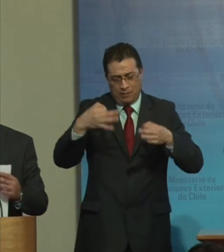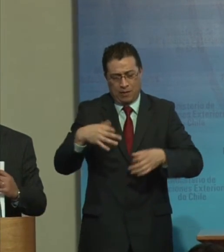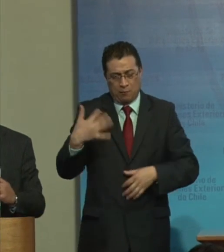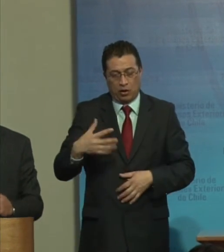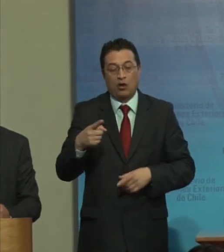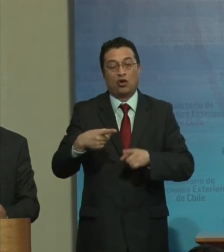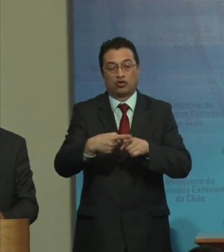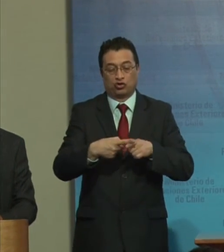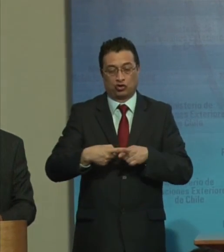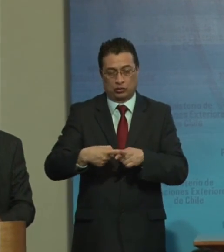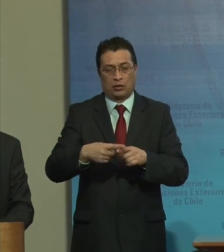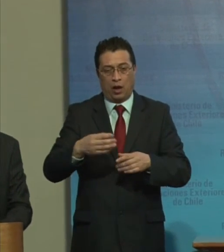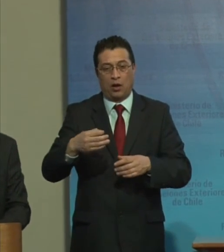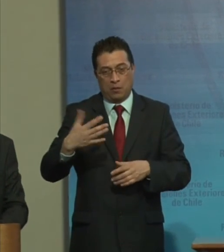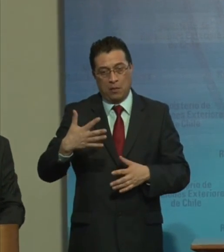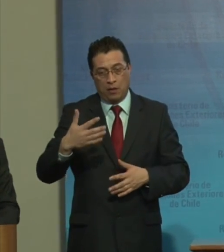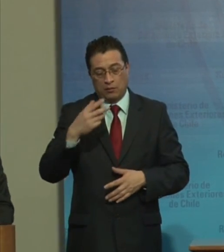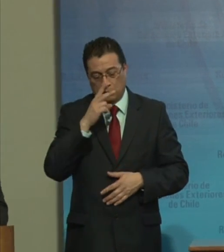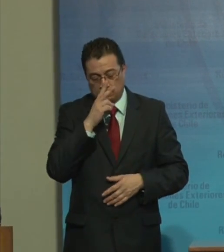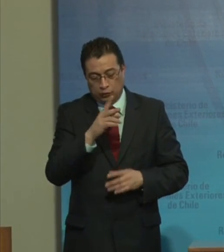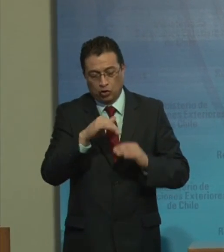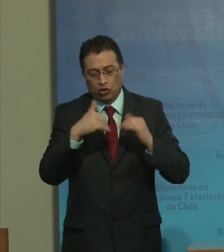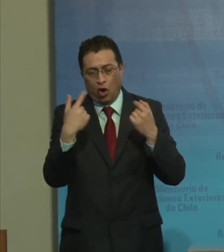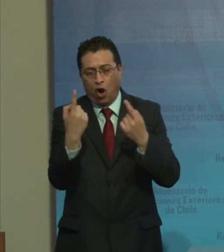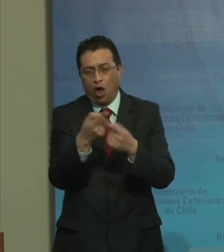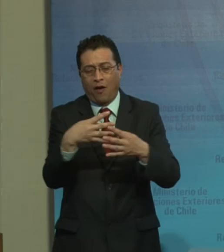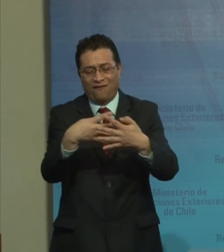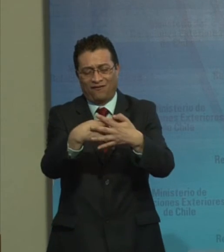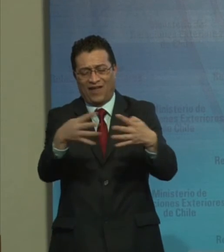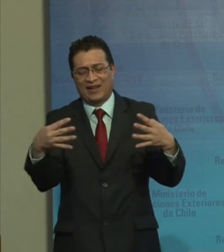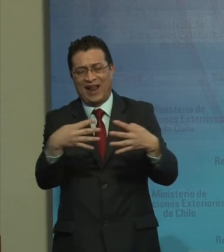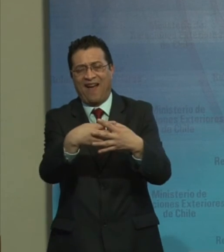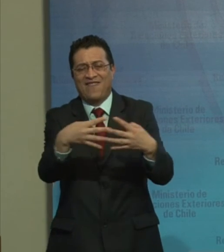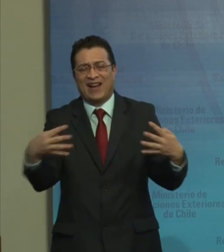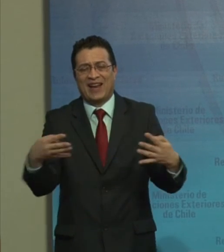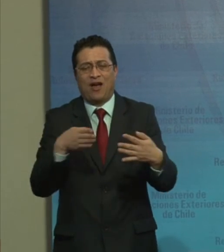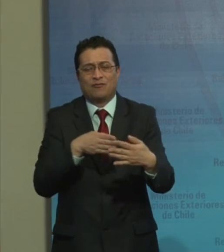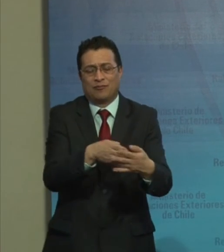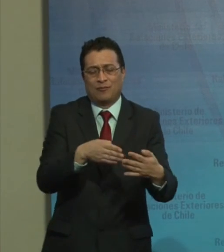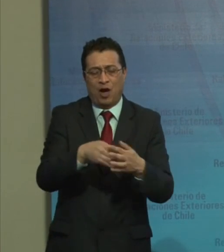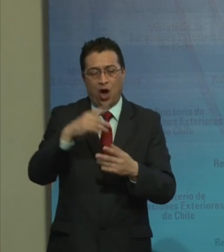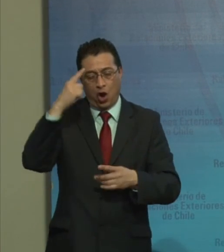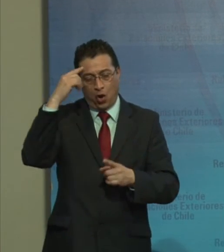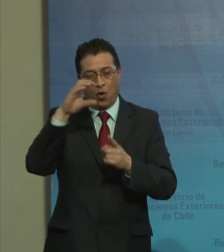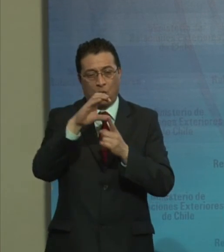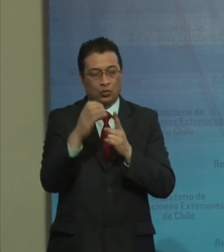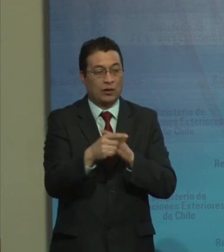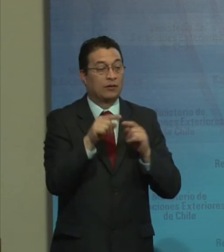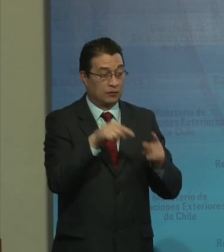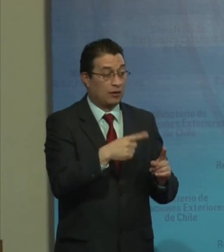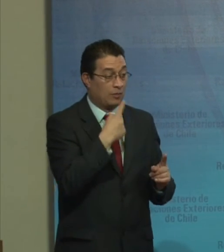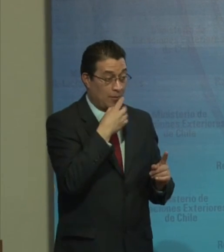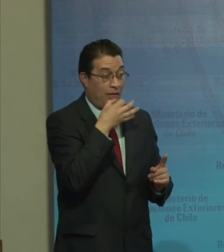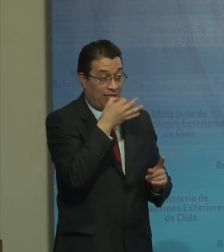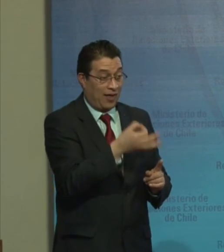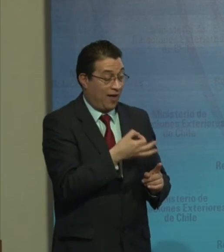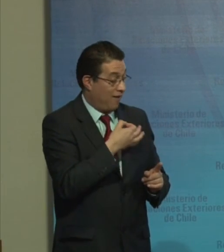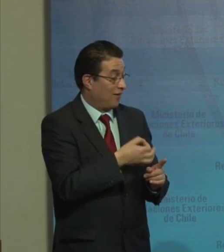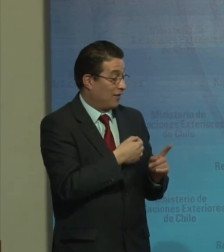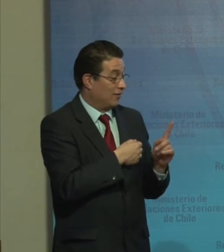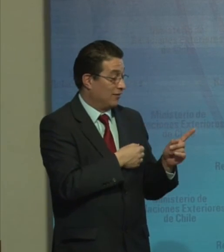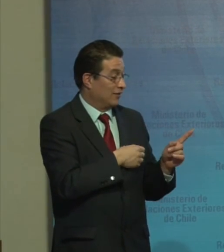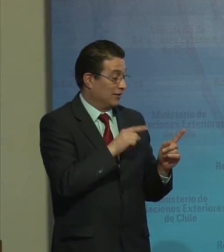sociedad Supere Todas esas barreras Culturales Históricas En ese sentido El merenguito Que ustedes escucharon Ahorita